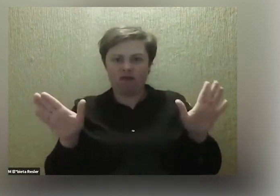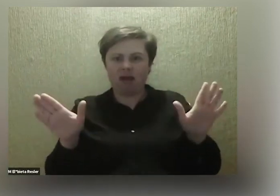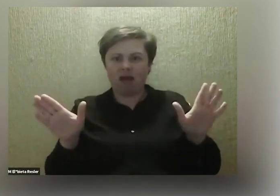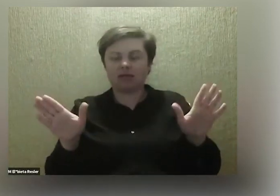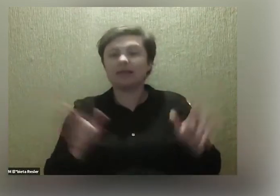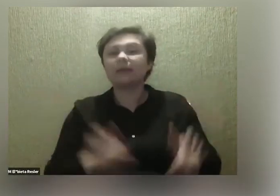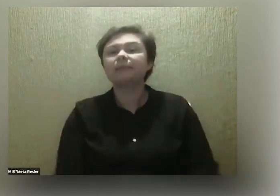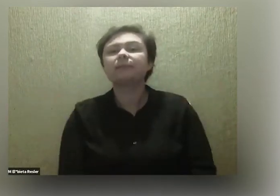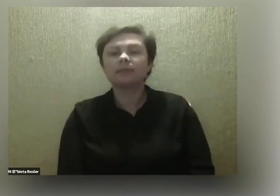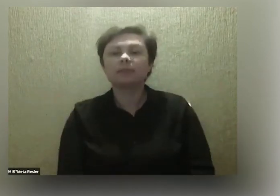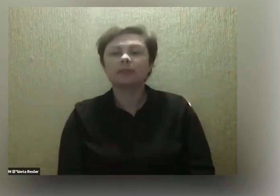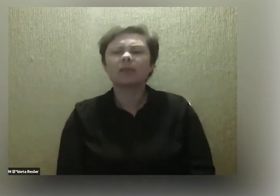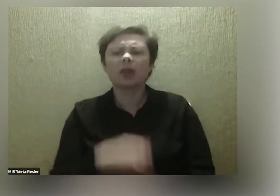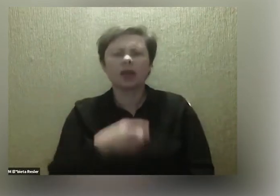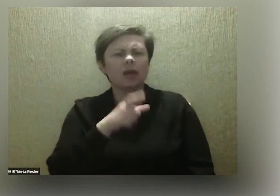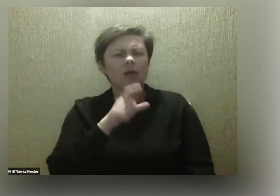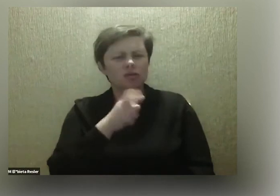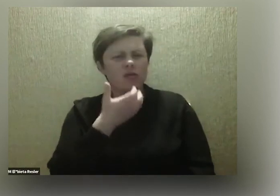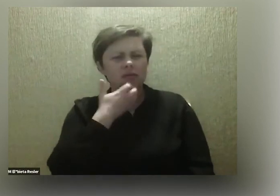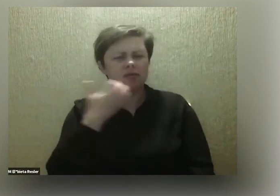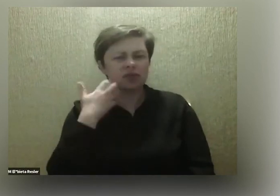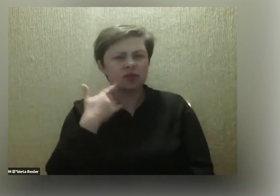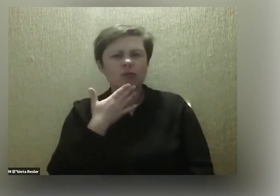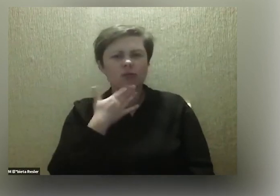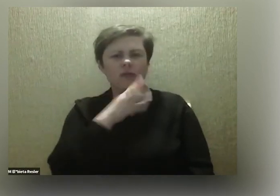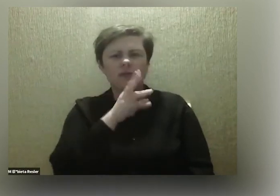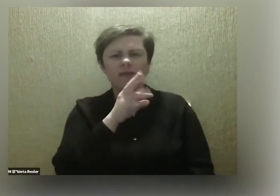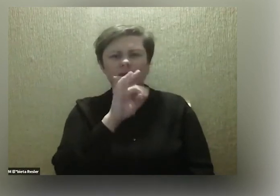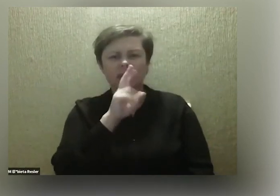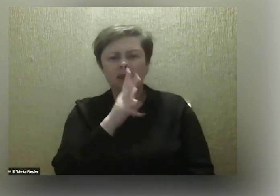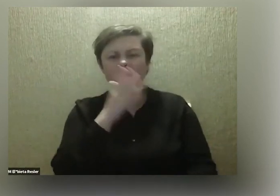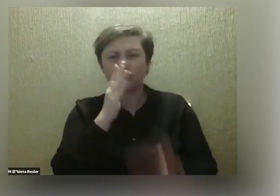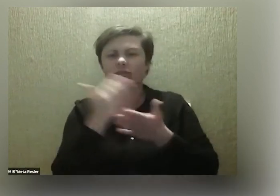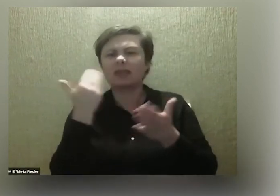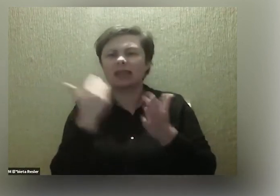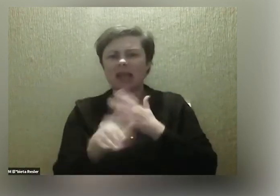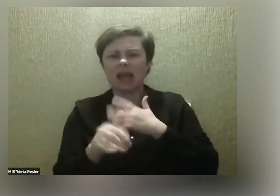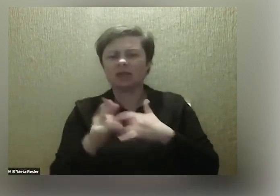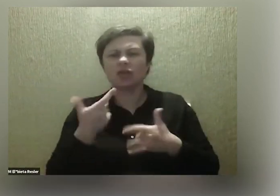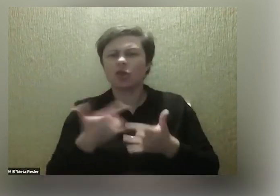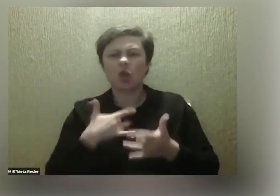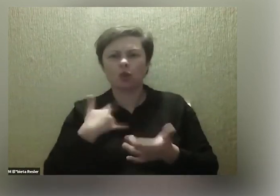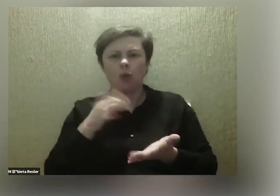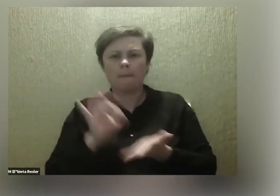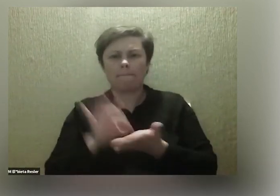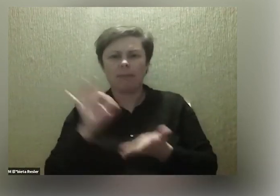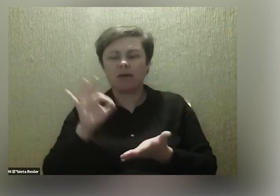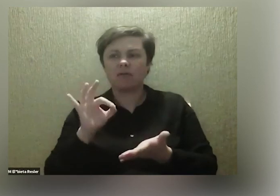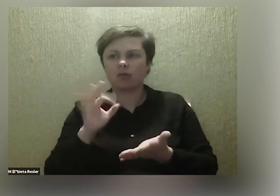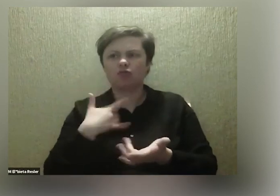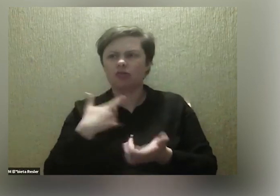To jest chyba trochę to, o czym przed chwilą mówiłeś Witek, że tracą tę pewność, że wszystko widzą.